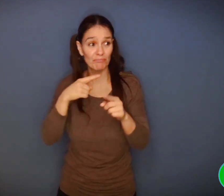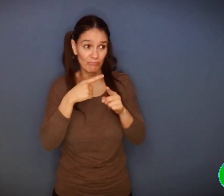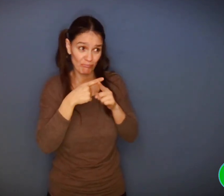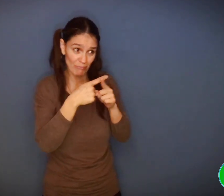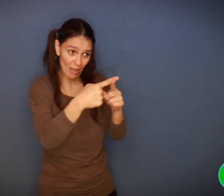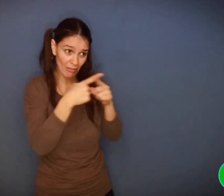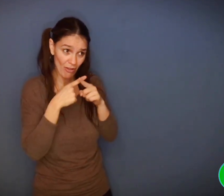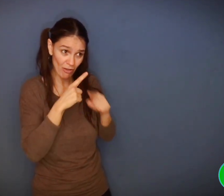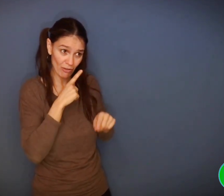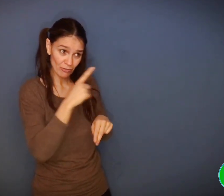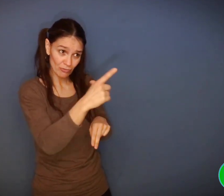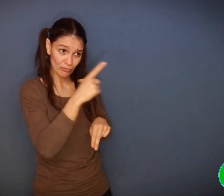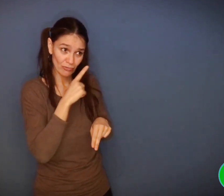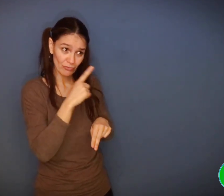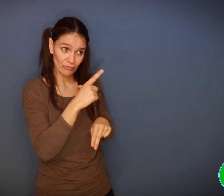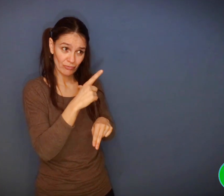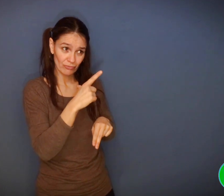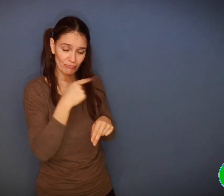« Si nous partagions le même terrier,